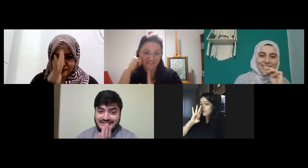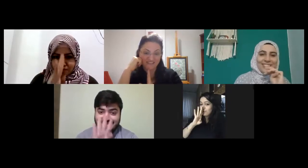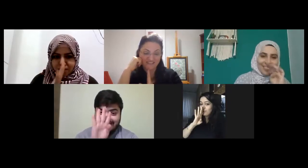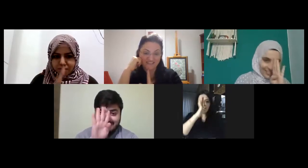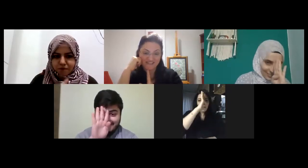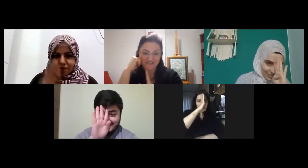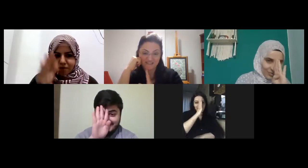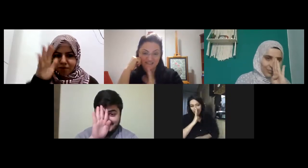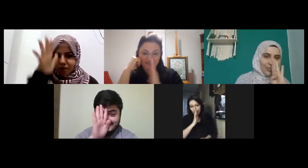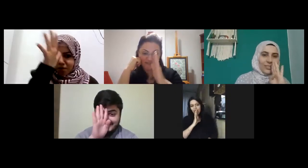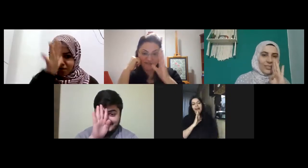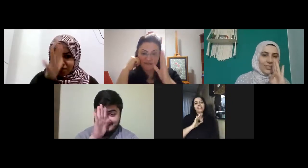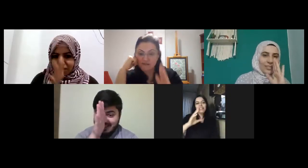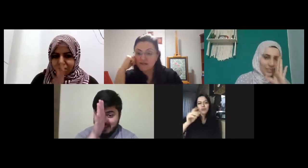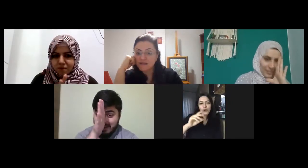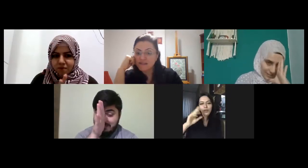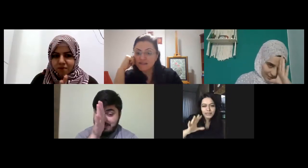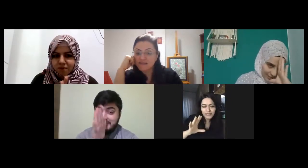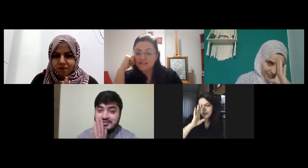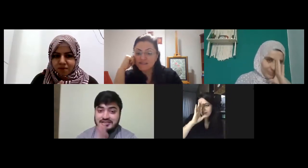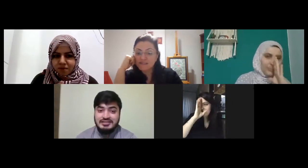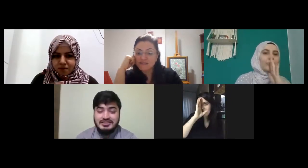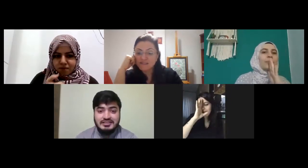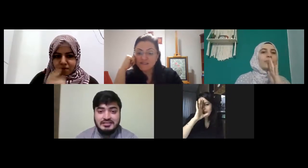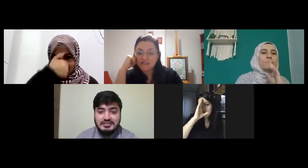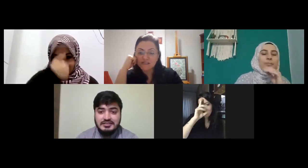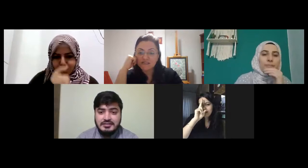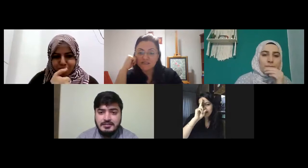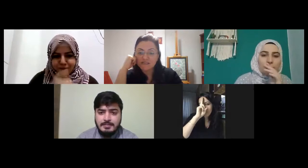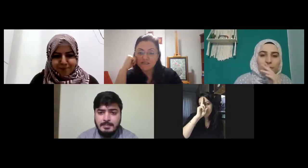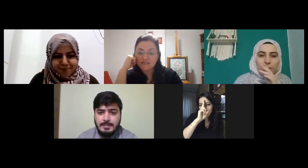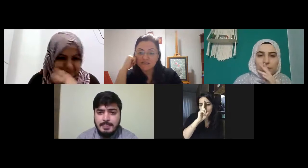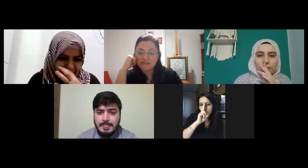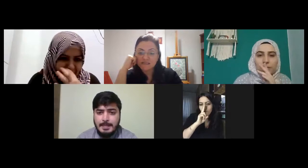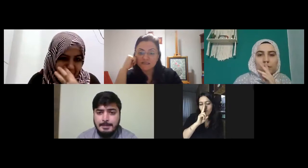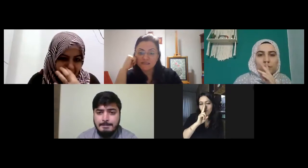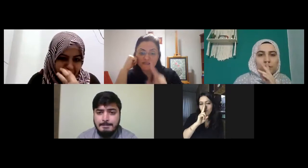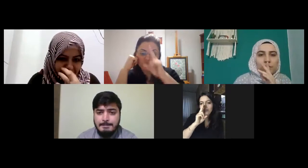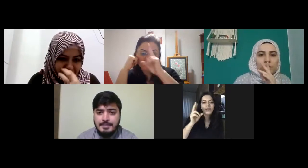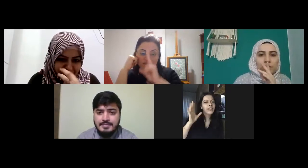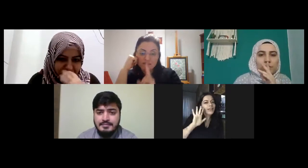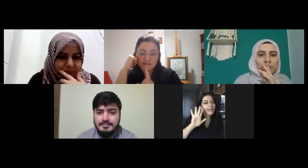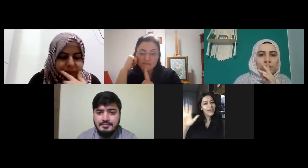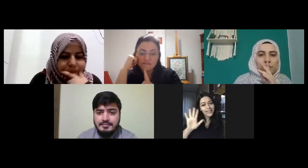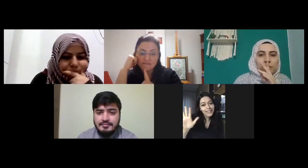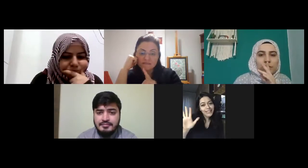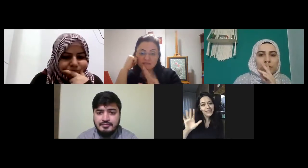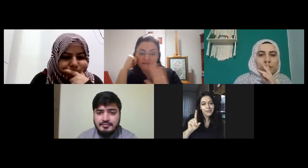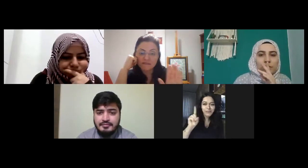beş yüz beş yani şöyle mesela nasıl iki yüz elli bir